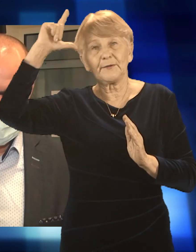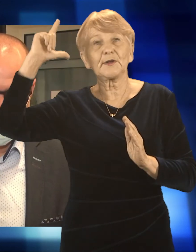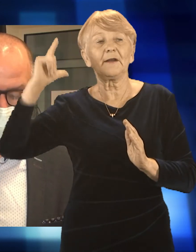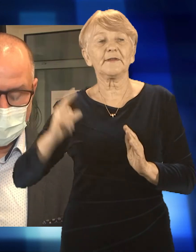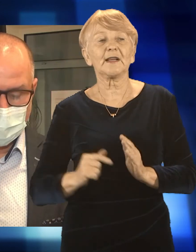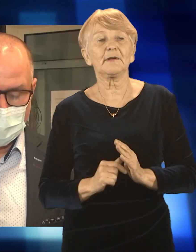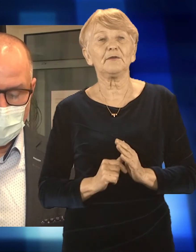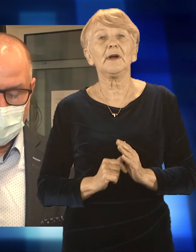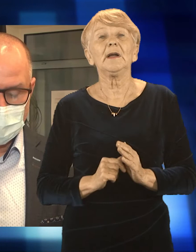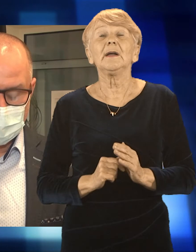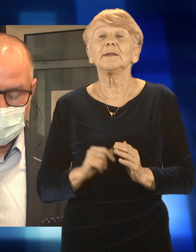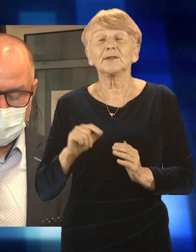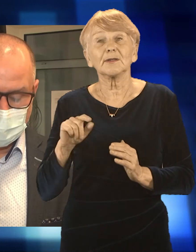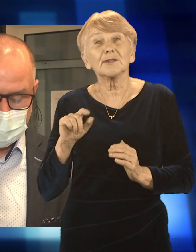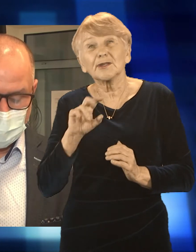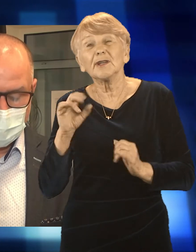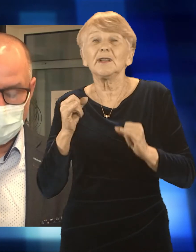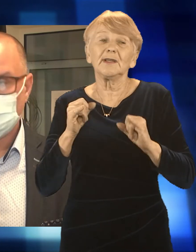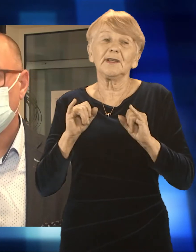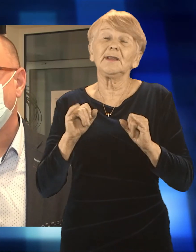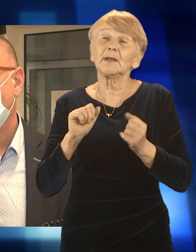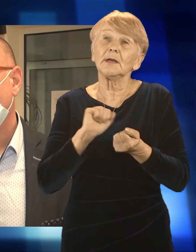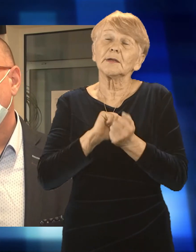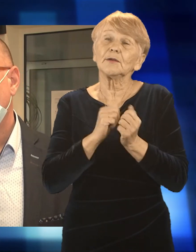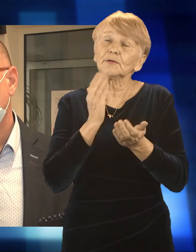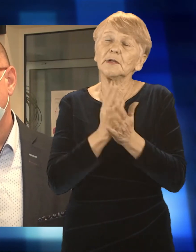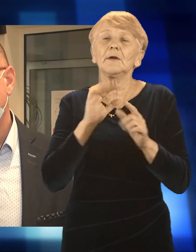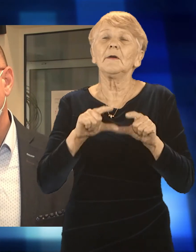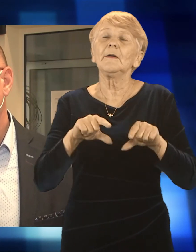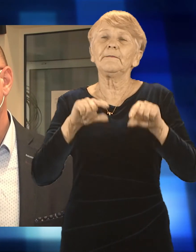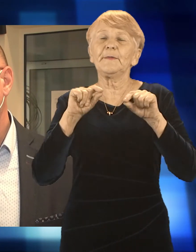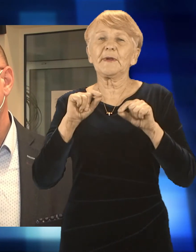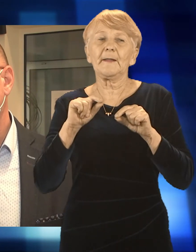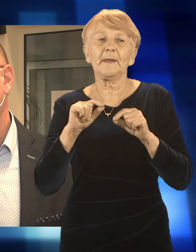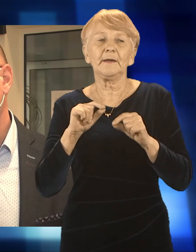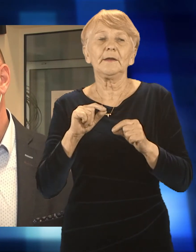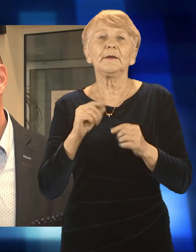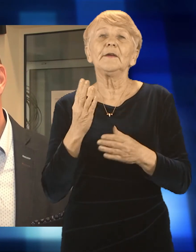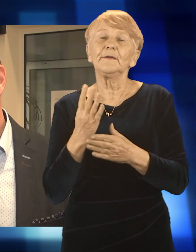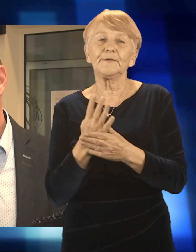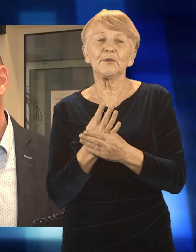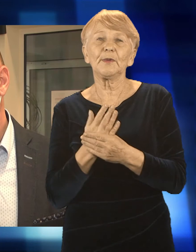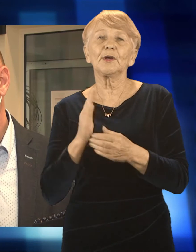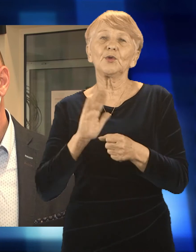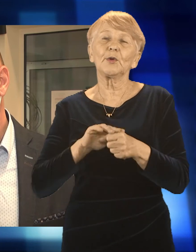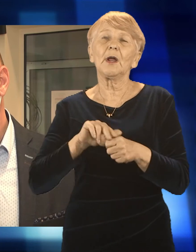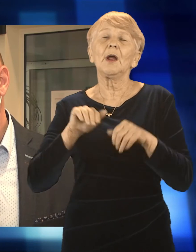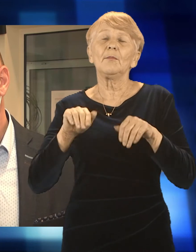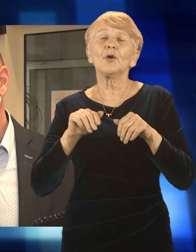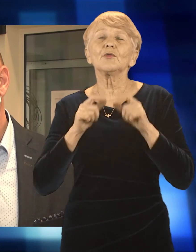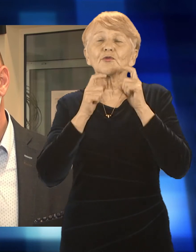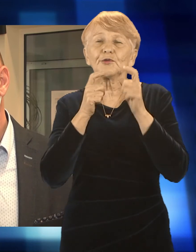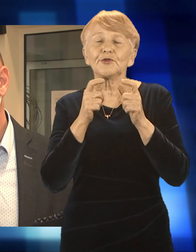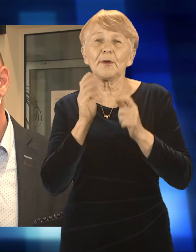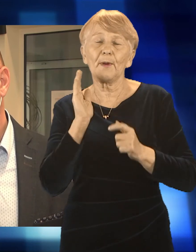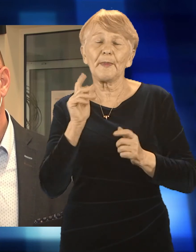PKD, o którym tu wspominałem, to jeżeli wejdzie to już, to na pewno będziemy informować, kto może do